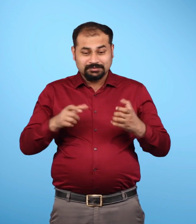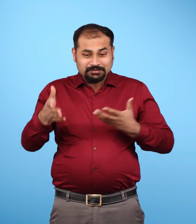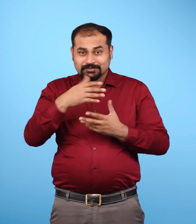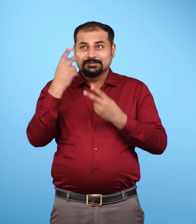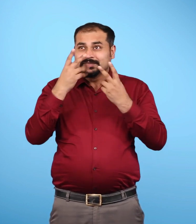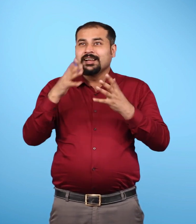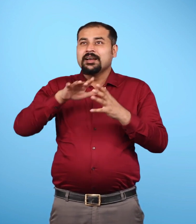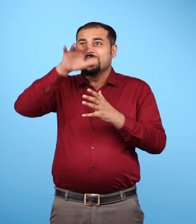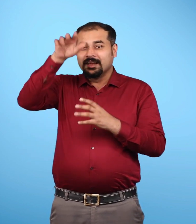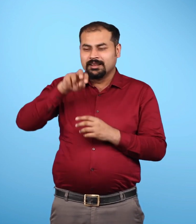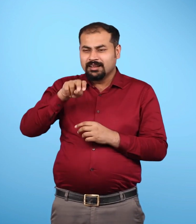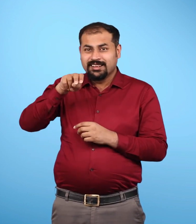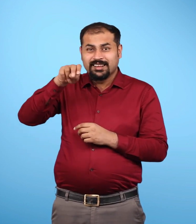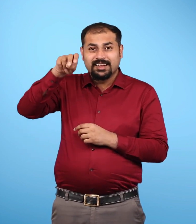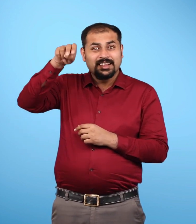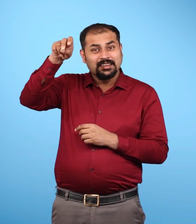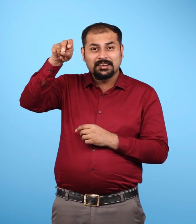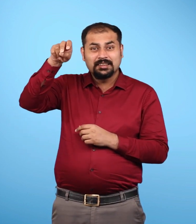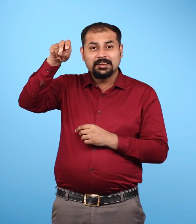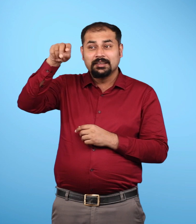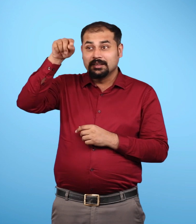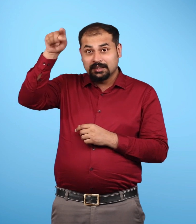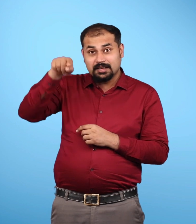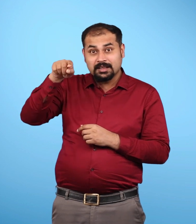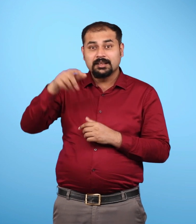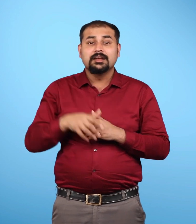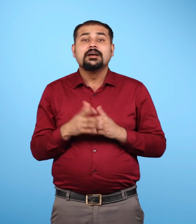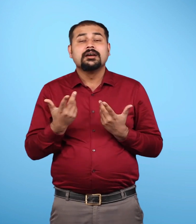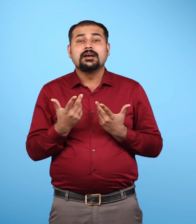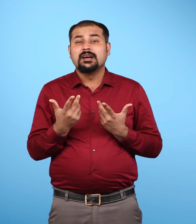जैसे जैसे हम उपर की ओर जाते हैं तापमान भी घटता जाता है